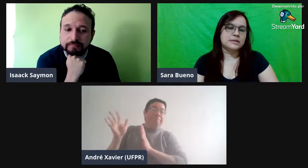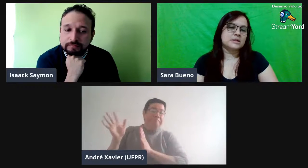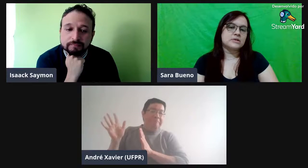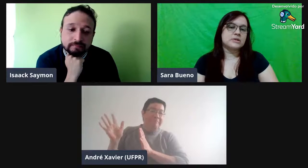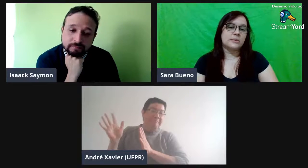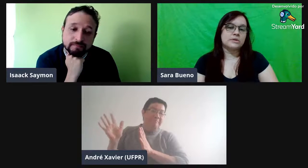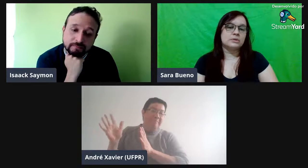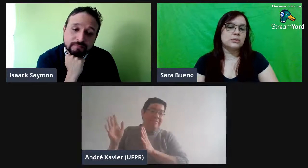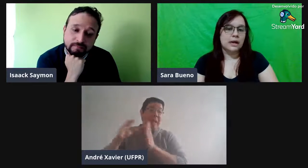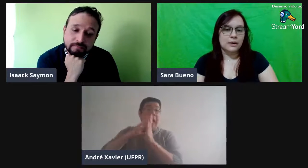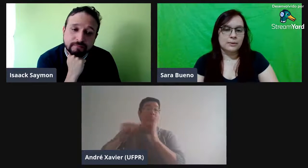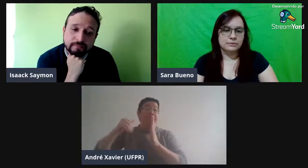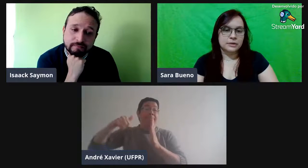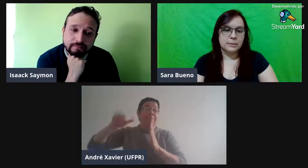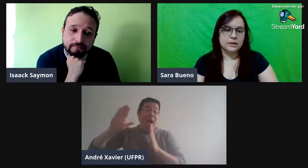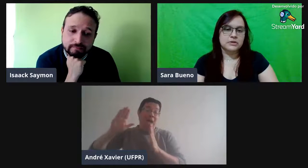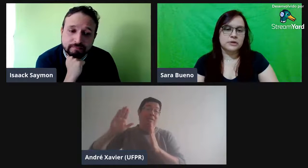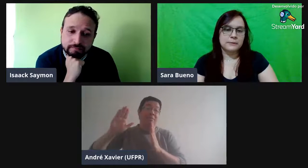terceira situação, era mais natural, era um debate, né.